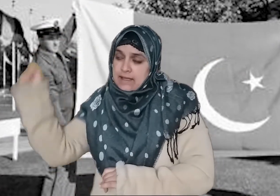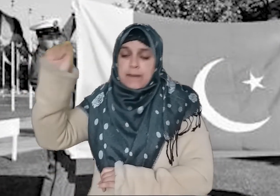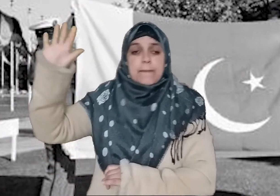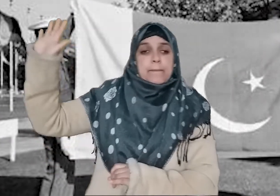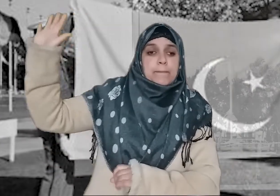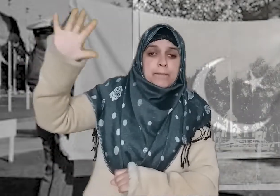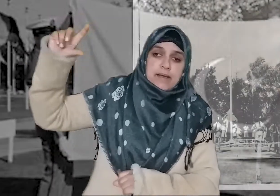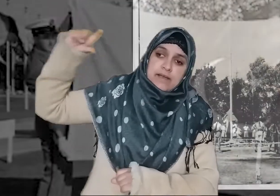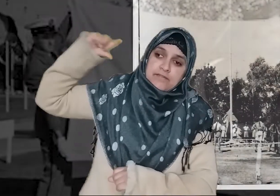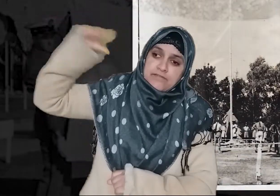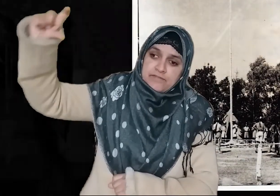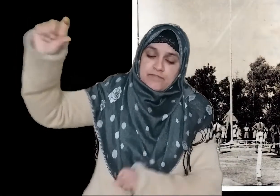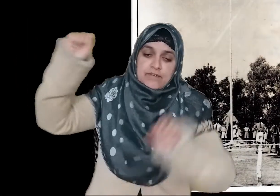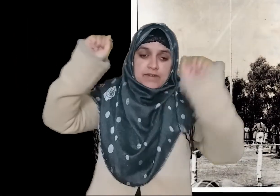ملک فرانس میں لہرائیا گیا